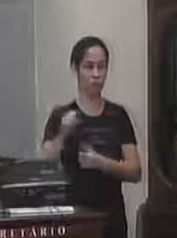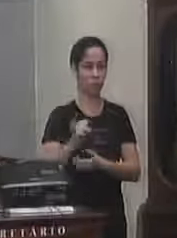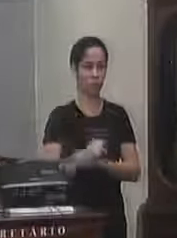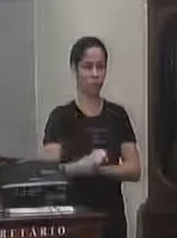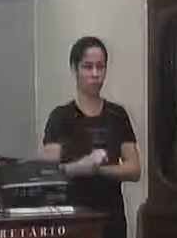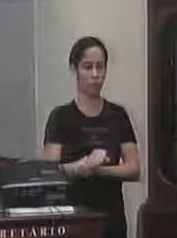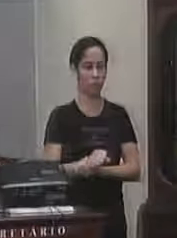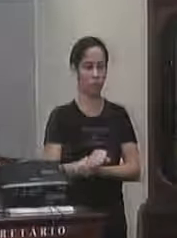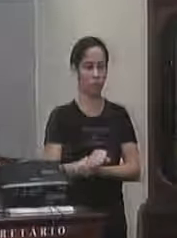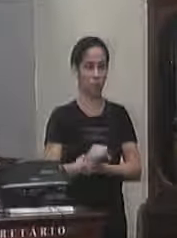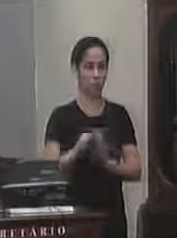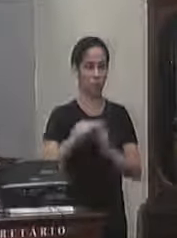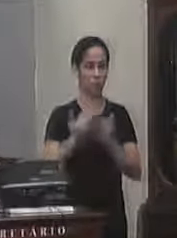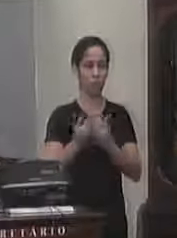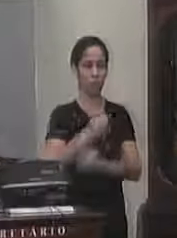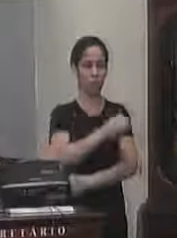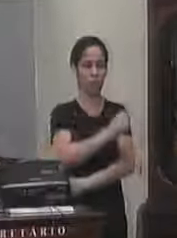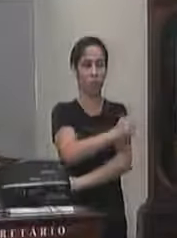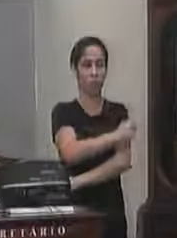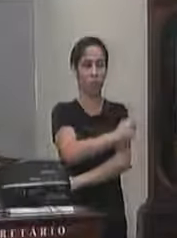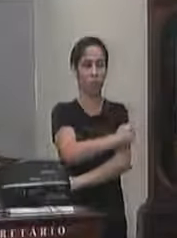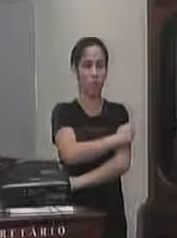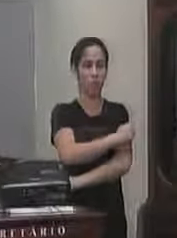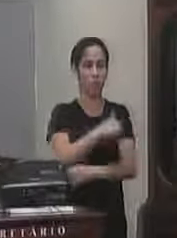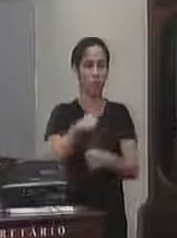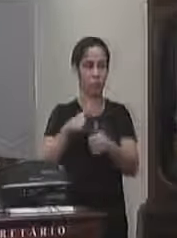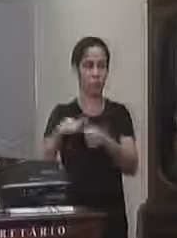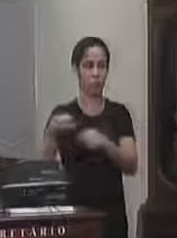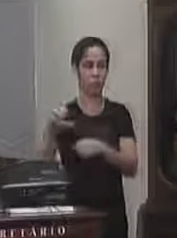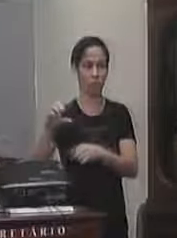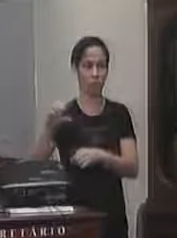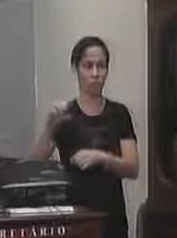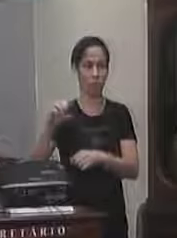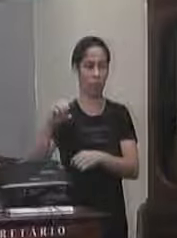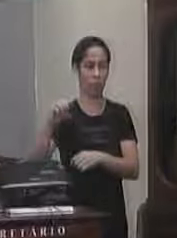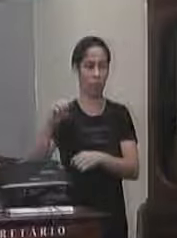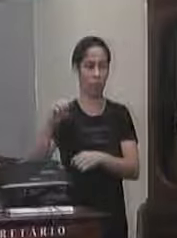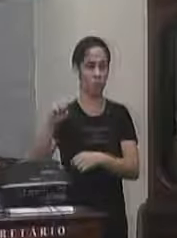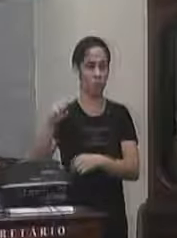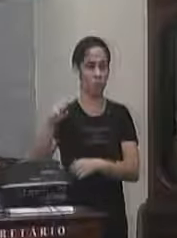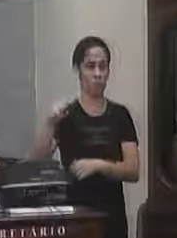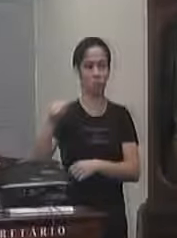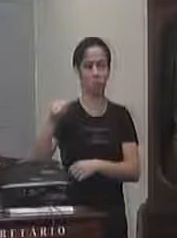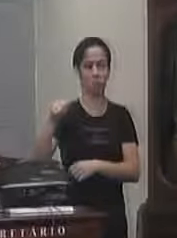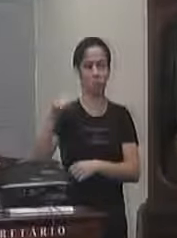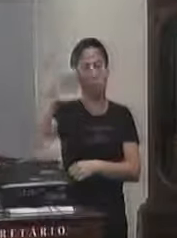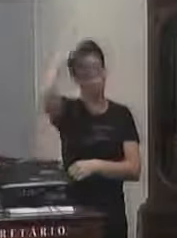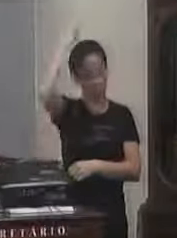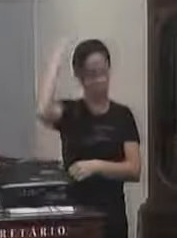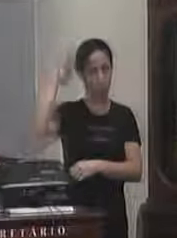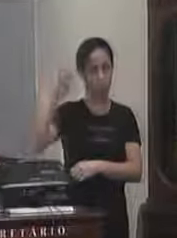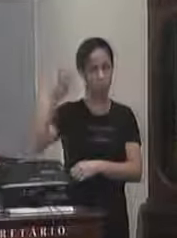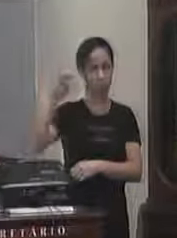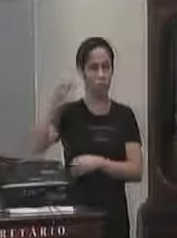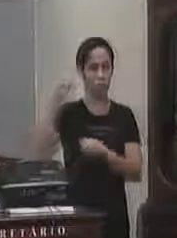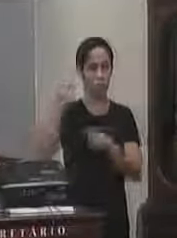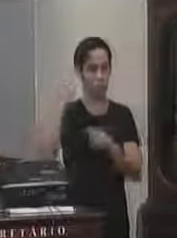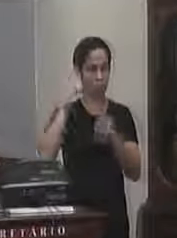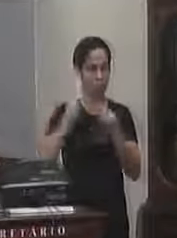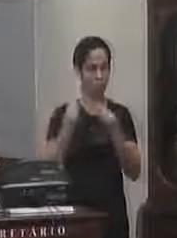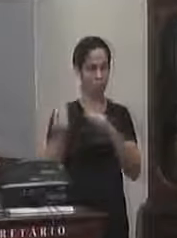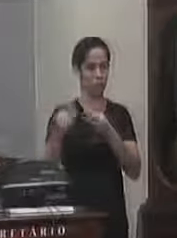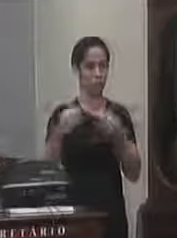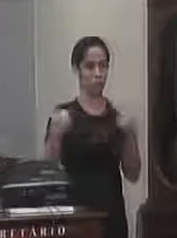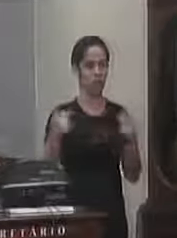que os estudantes estão no São Bento eu não sei se ainda está nesse quadro me perdoe até porque é muita